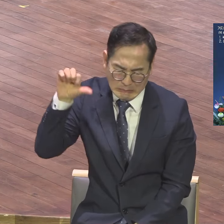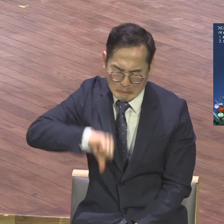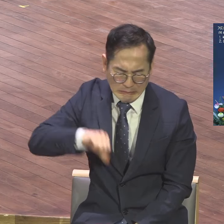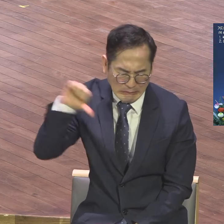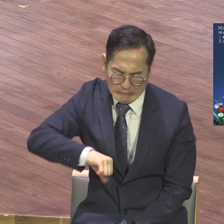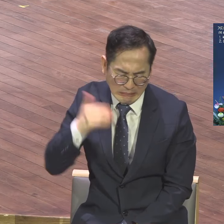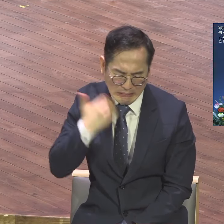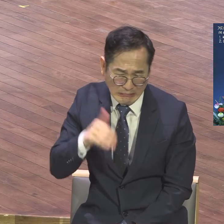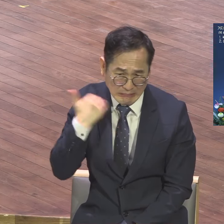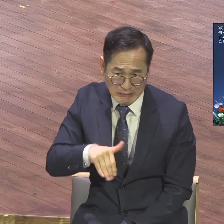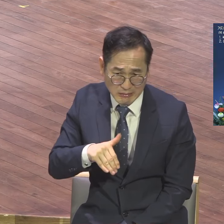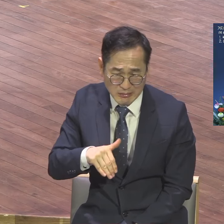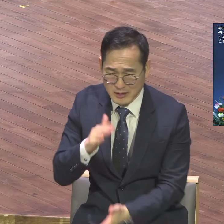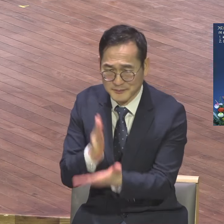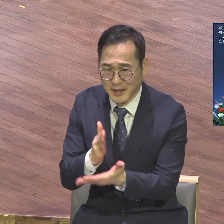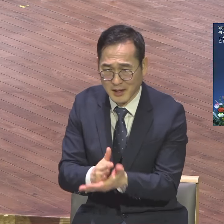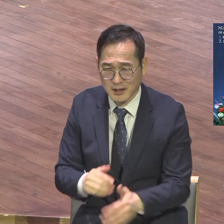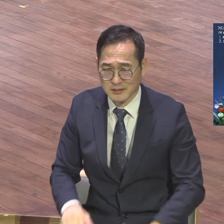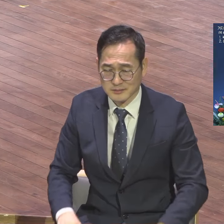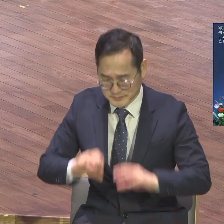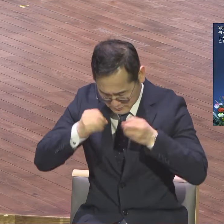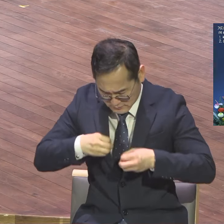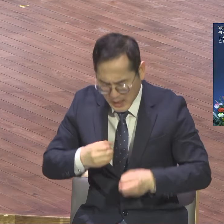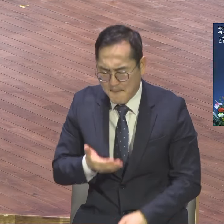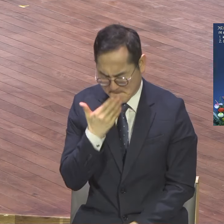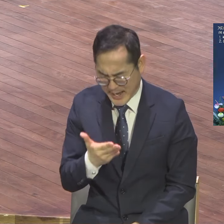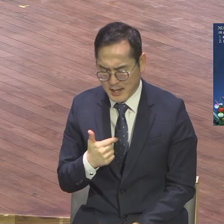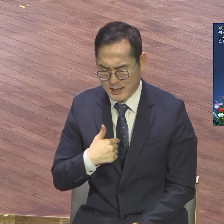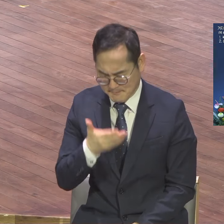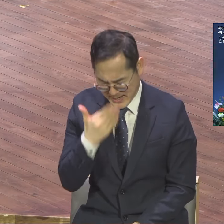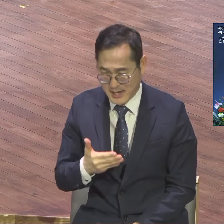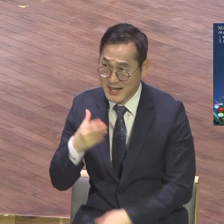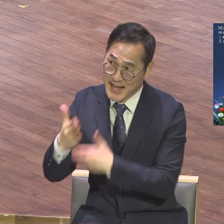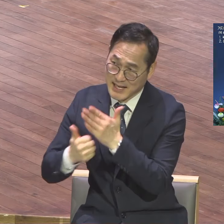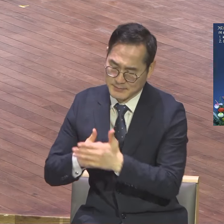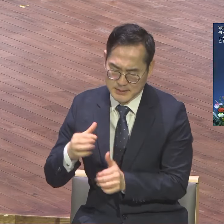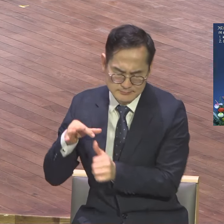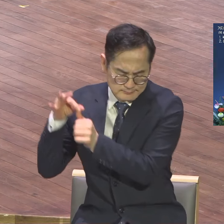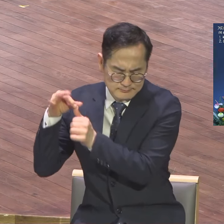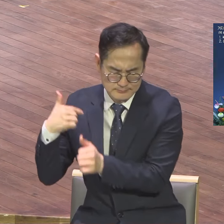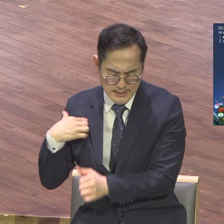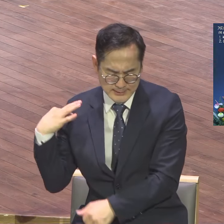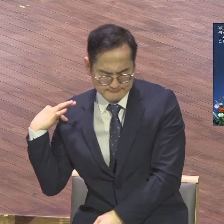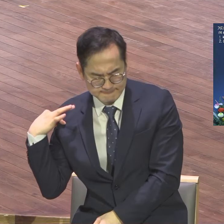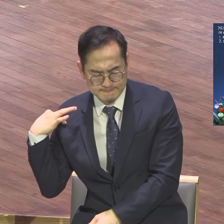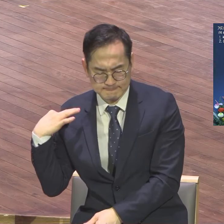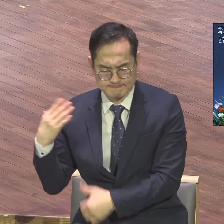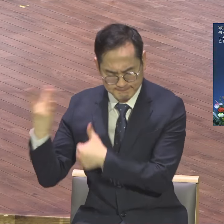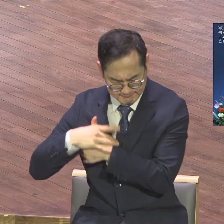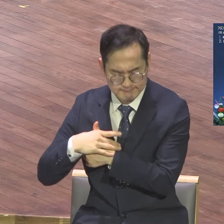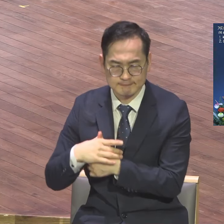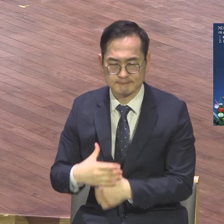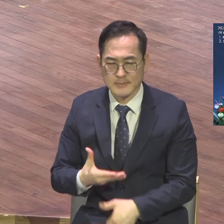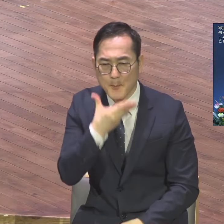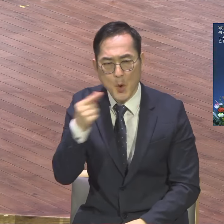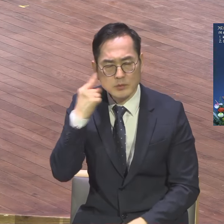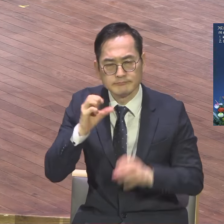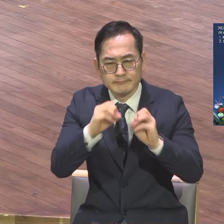나는 세계보험할 인물이다 아멘 자기를 과소평가하면